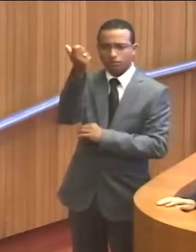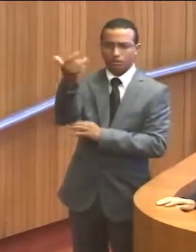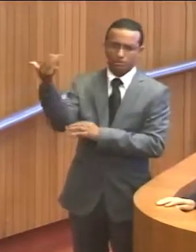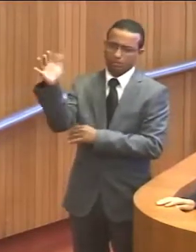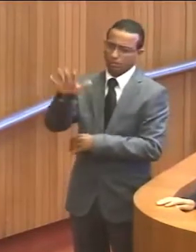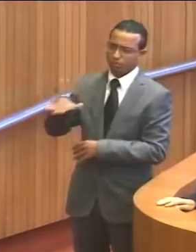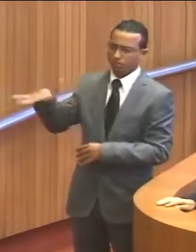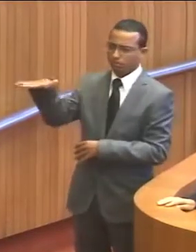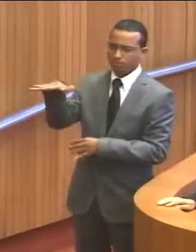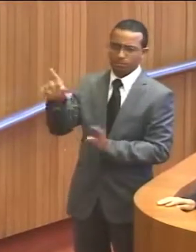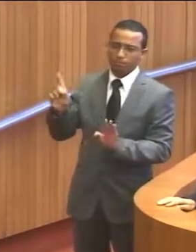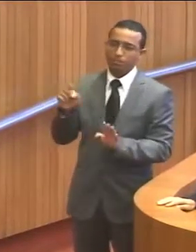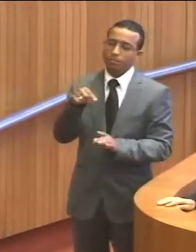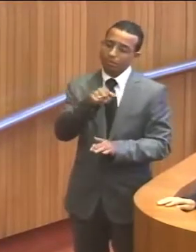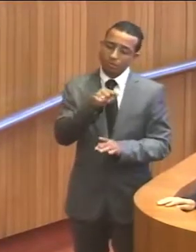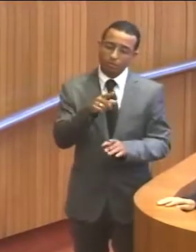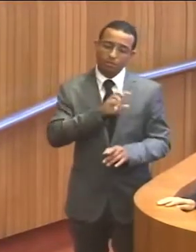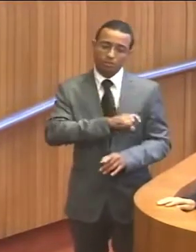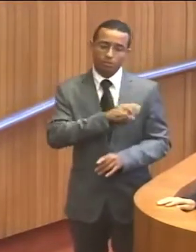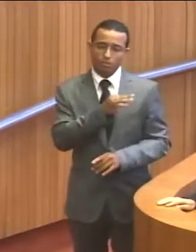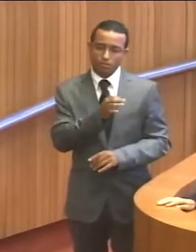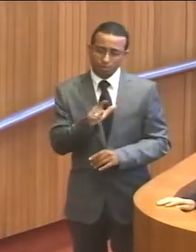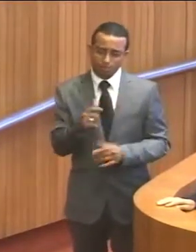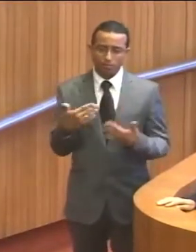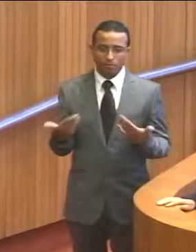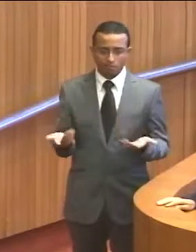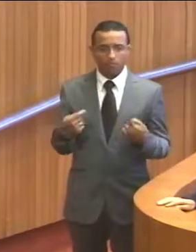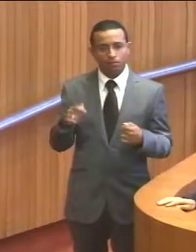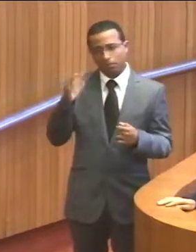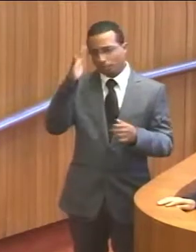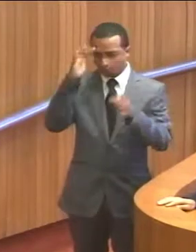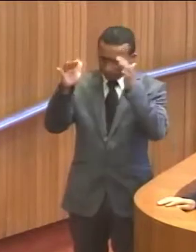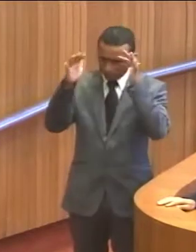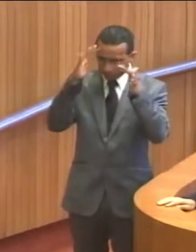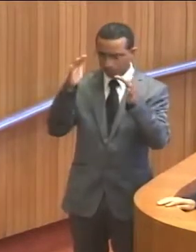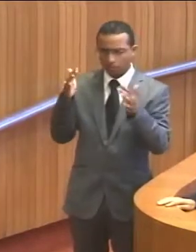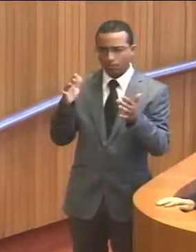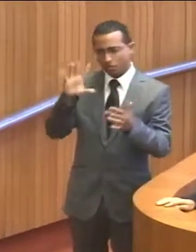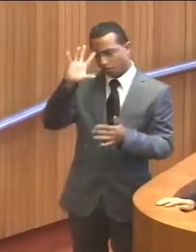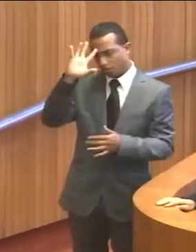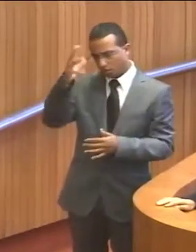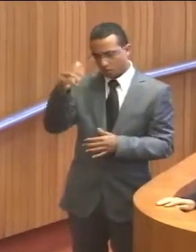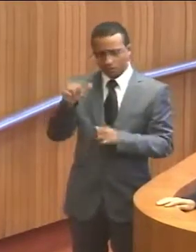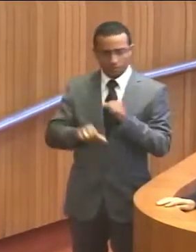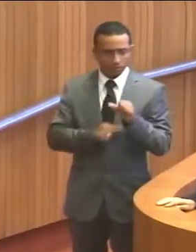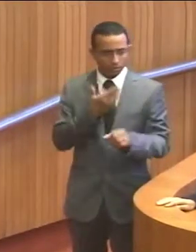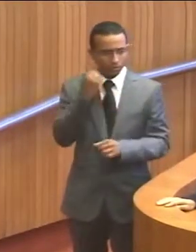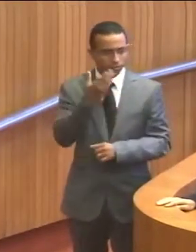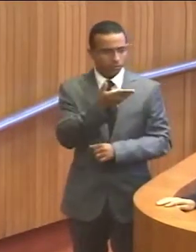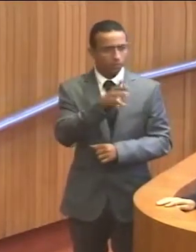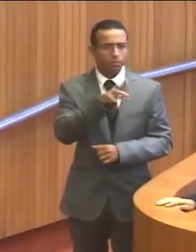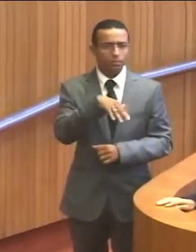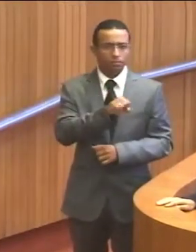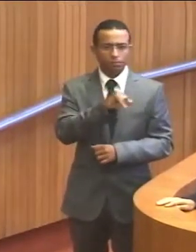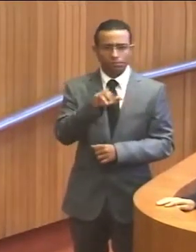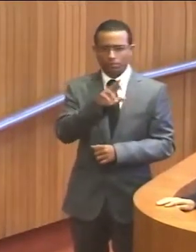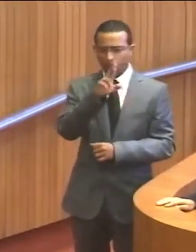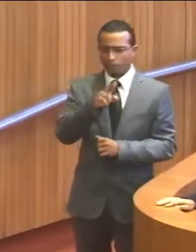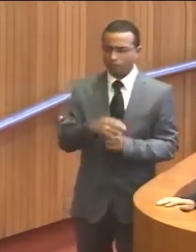É culpa da malvadeza. E aí nós temos que refletir e tomar atitude. Deputado Rubens Júnior.